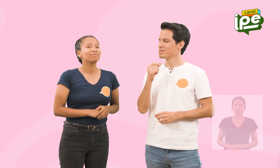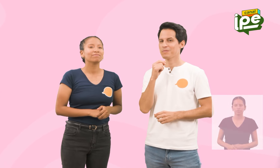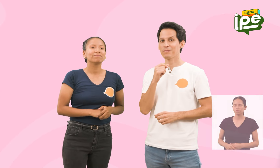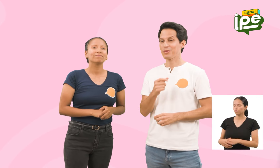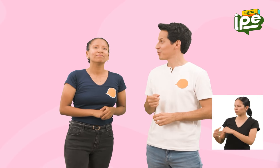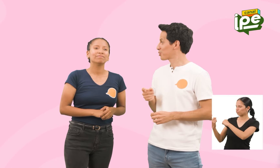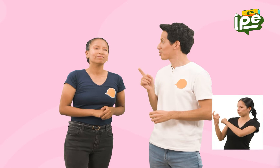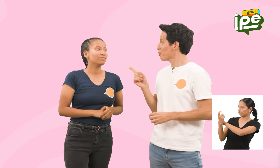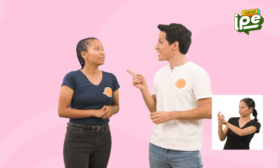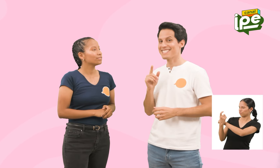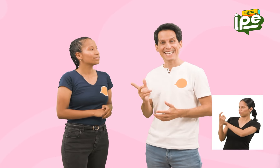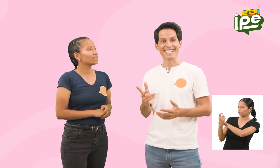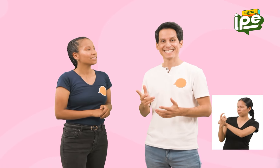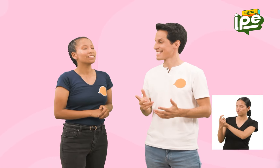Tú me enseñas.